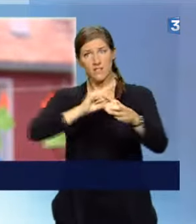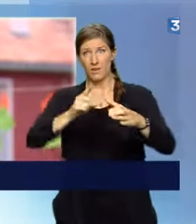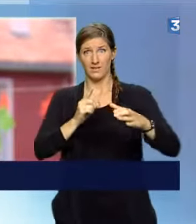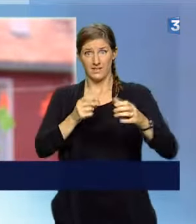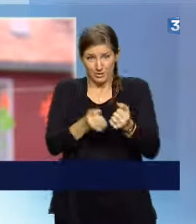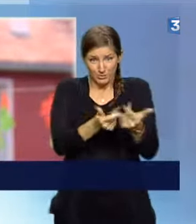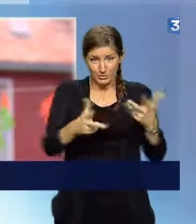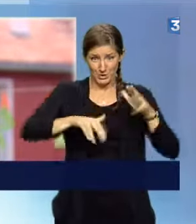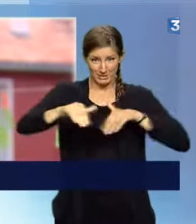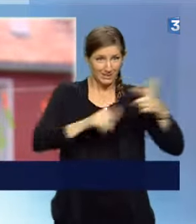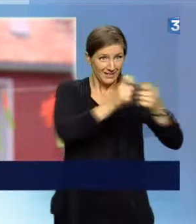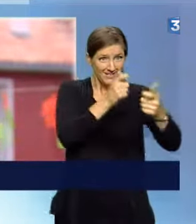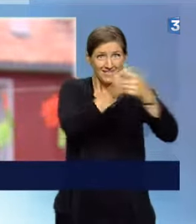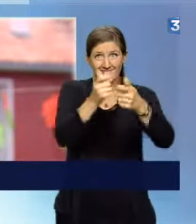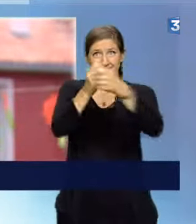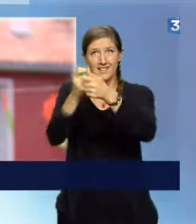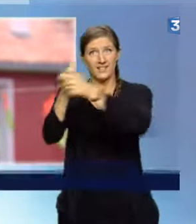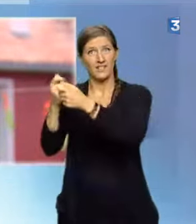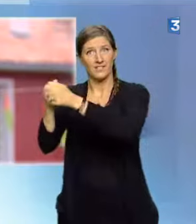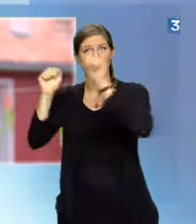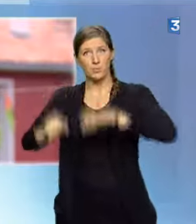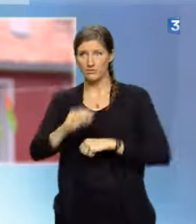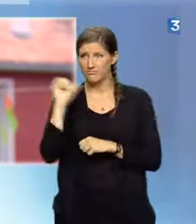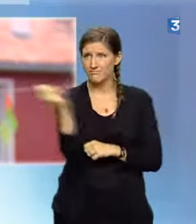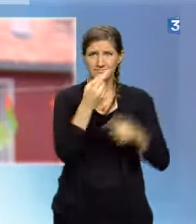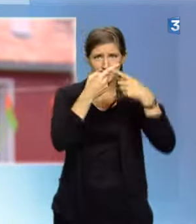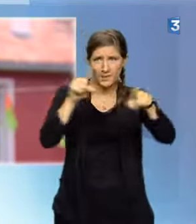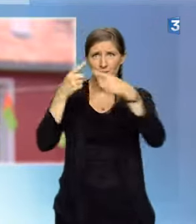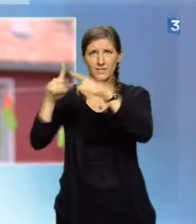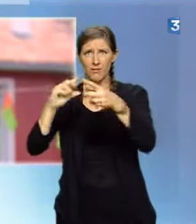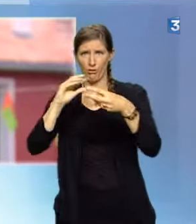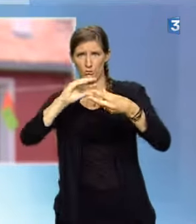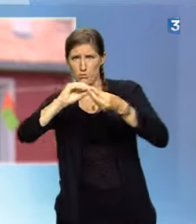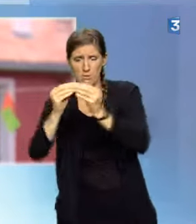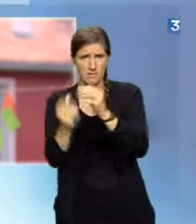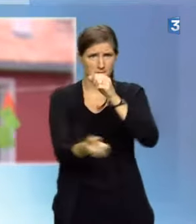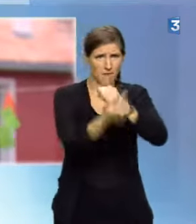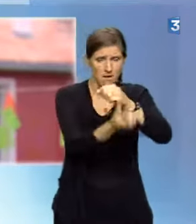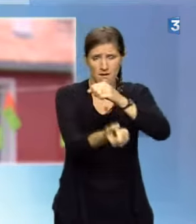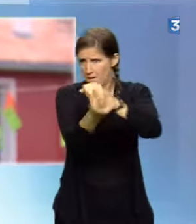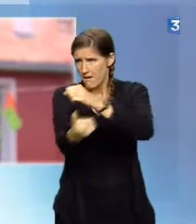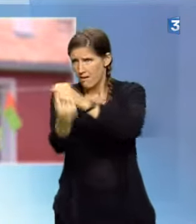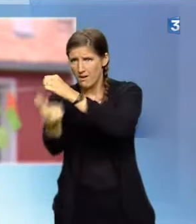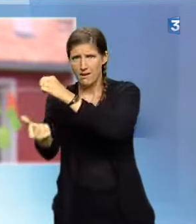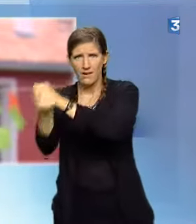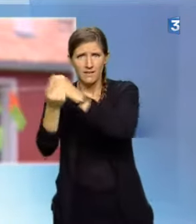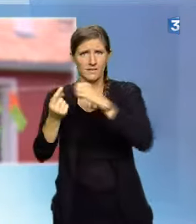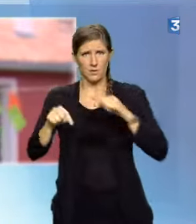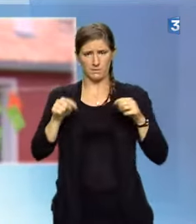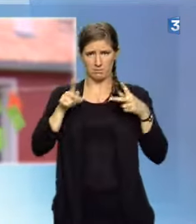méthodes. Parce que finalement, les élèves ont des profils différents, et on essaie de ne être dans une orthodoxie de la pédagogie, mais bien